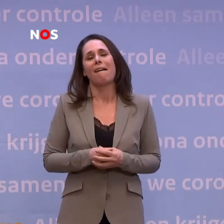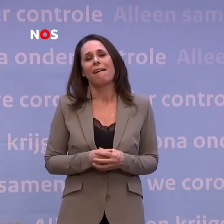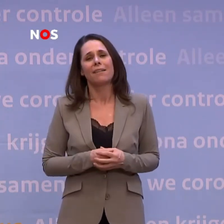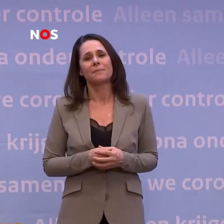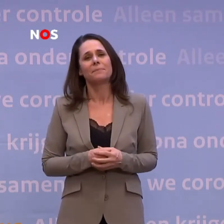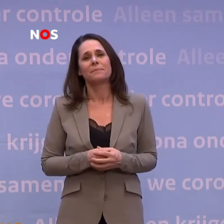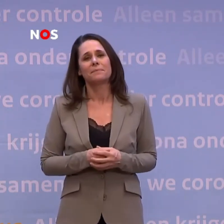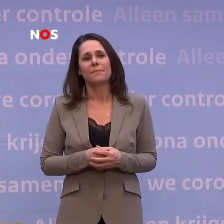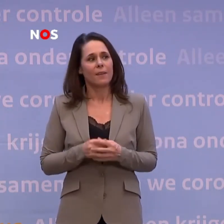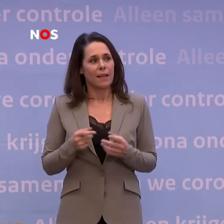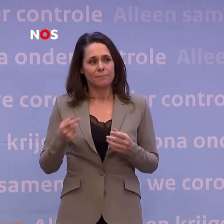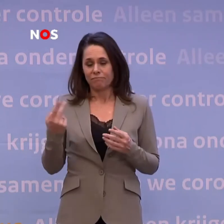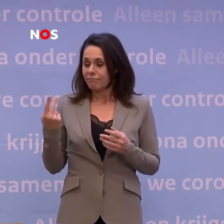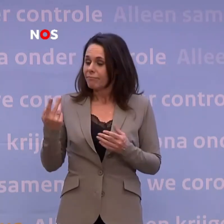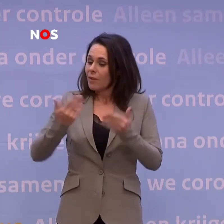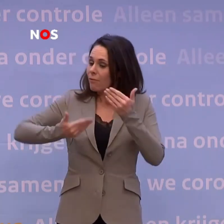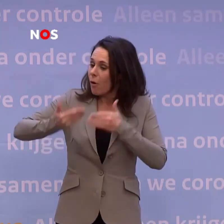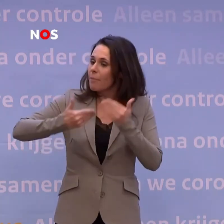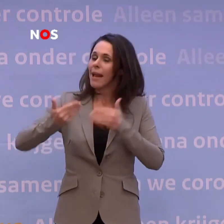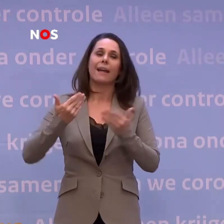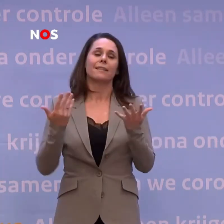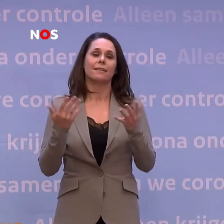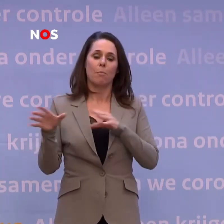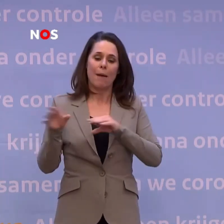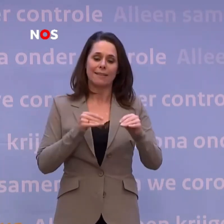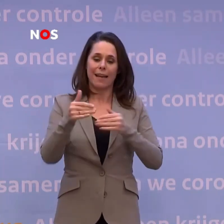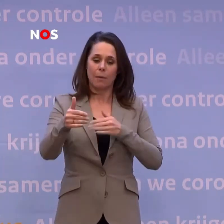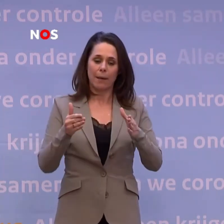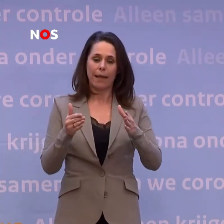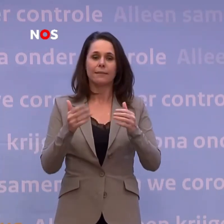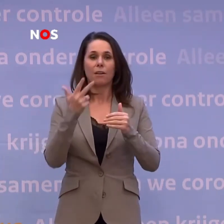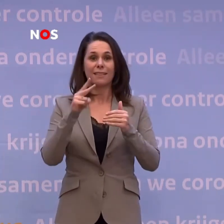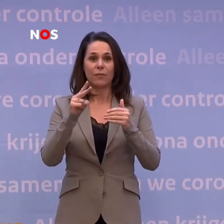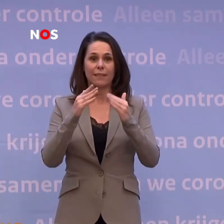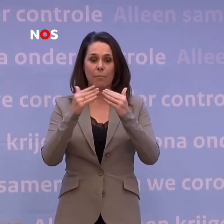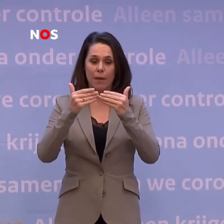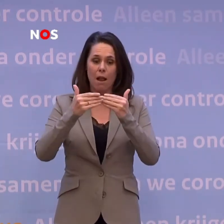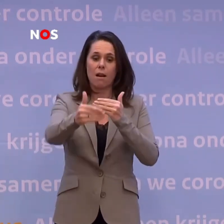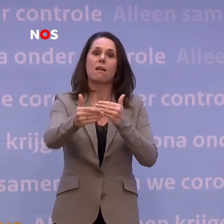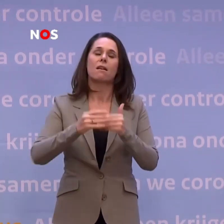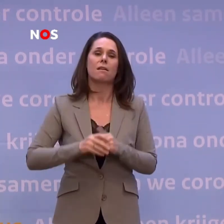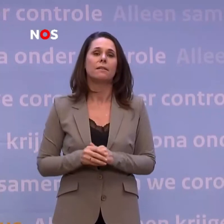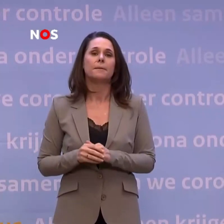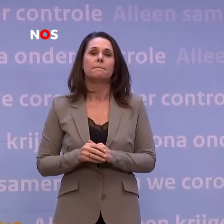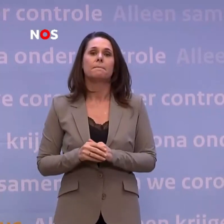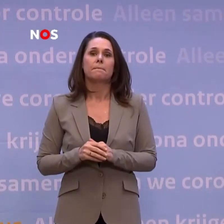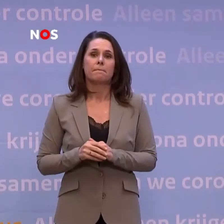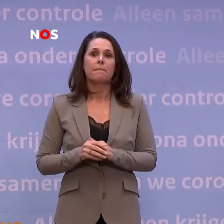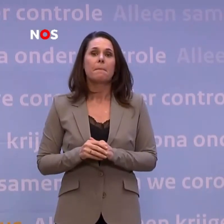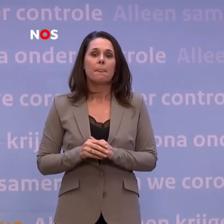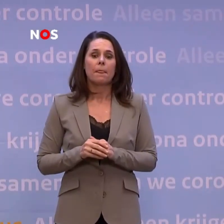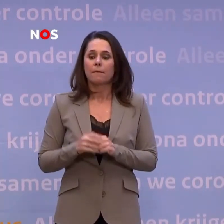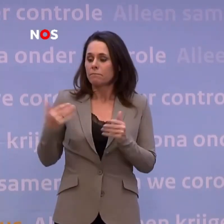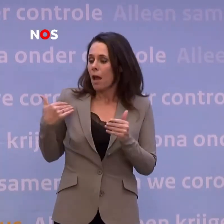En we hebben ons natuurlijk voor te bereiden... ...op het maatregelenpakket vanaf 28 april. ...daar waar we de